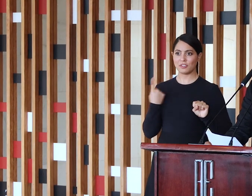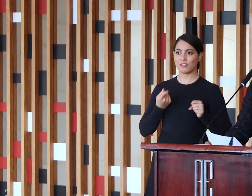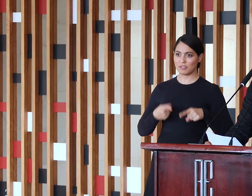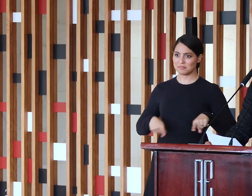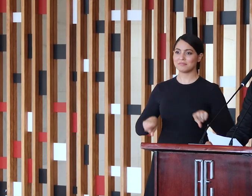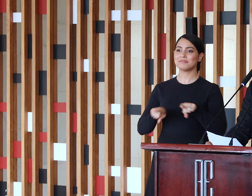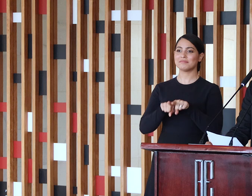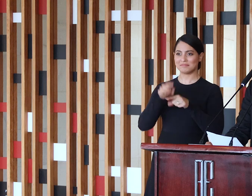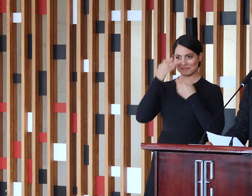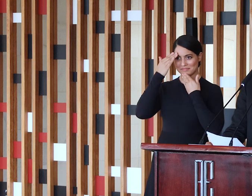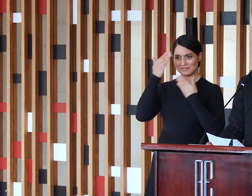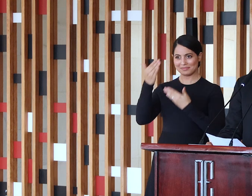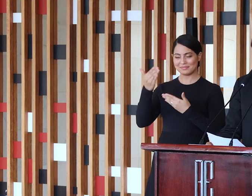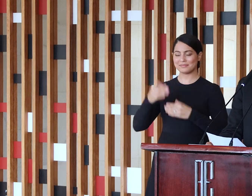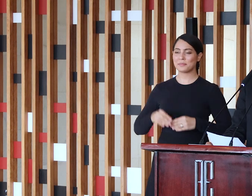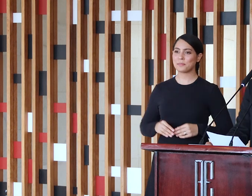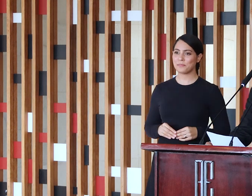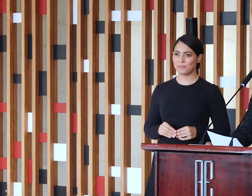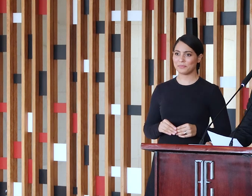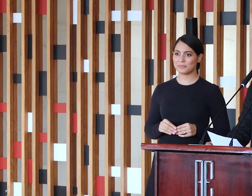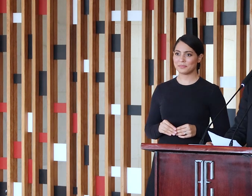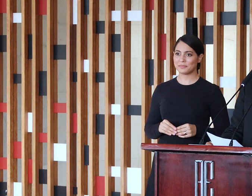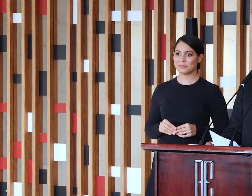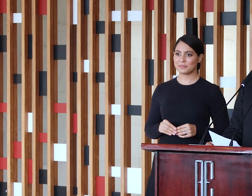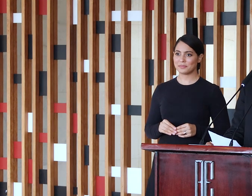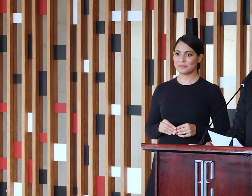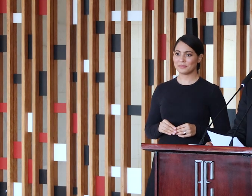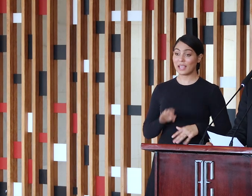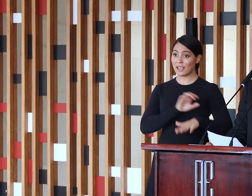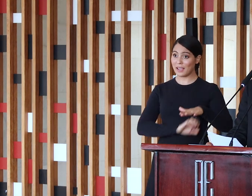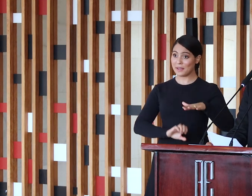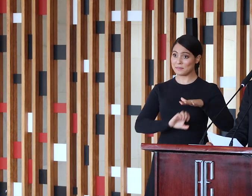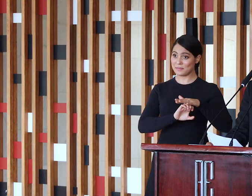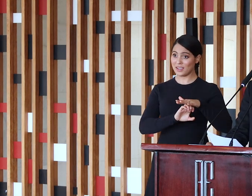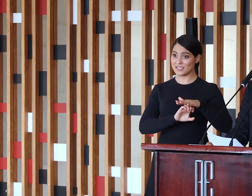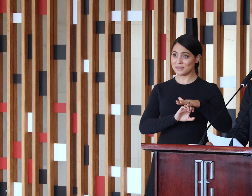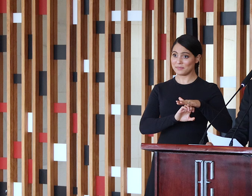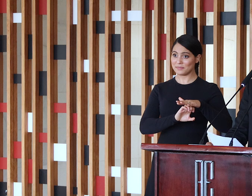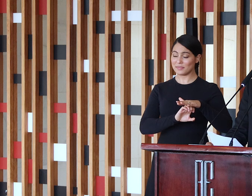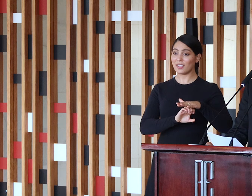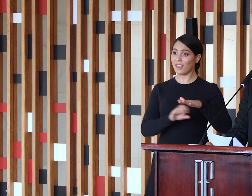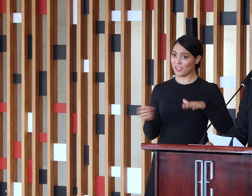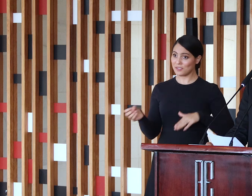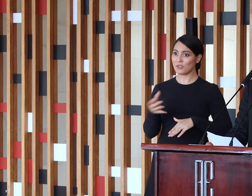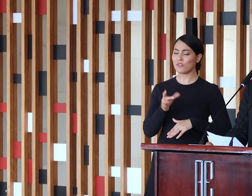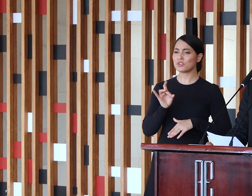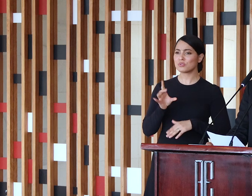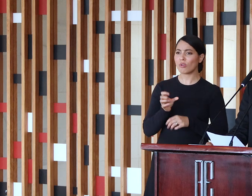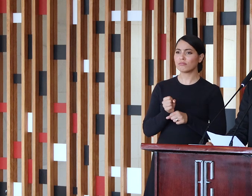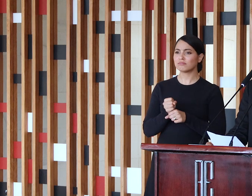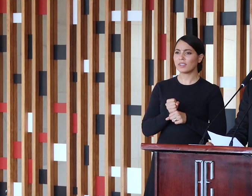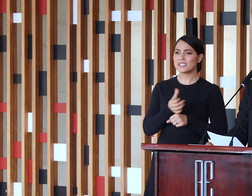O setor de rochas brasileiro, ele é novo, tem apenas 60 anos, mas temos nos